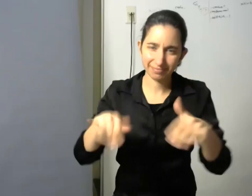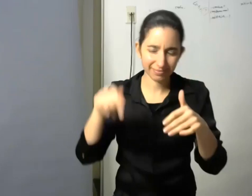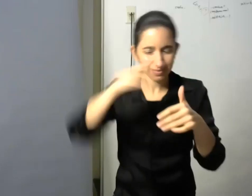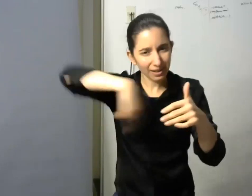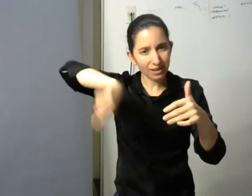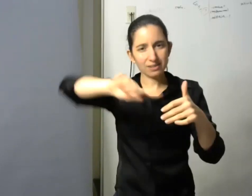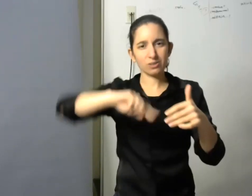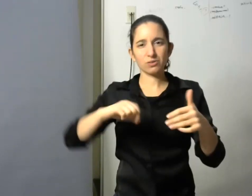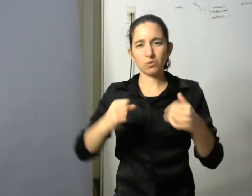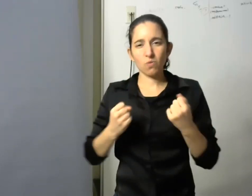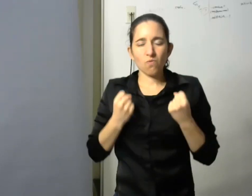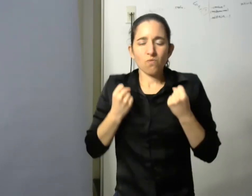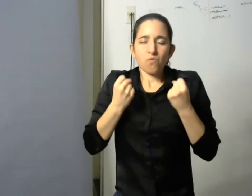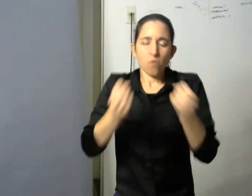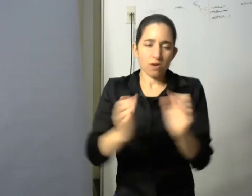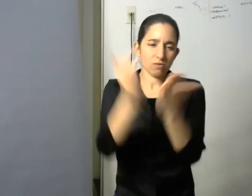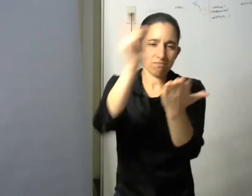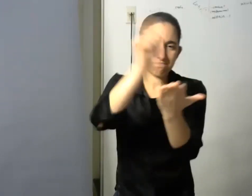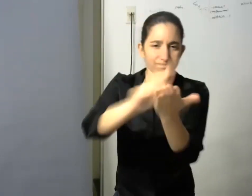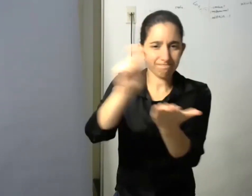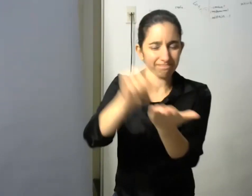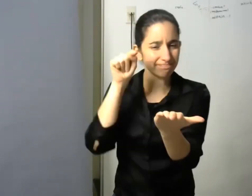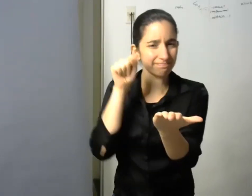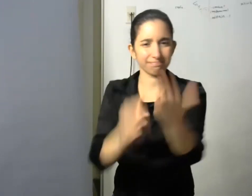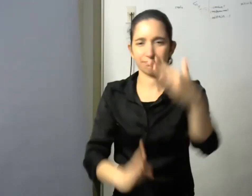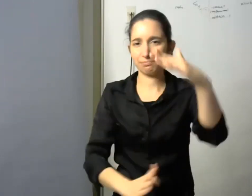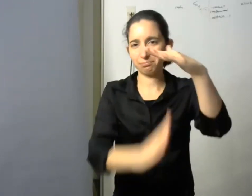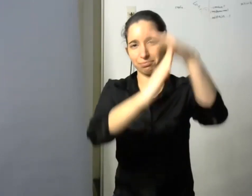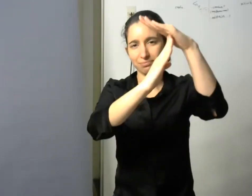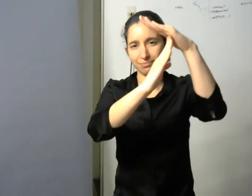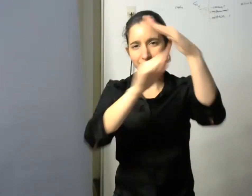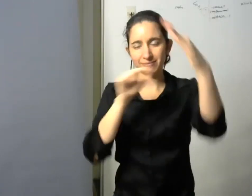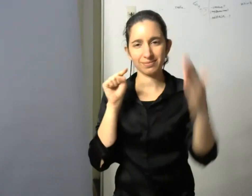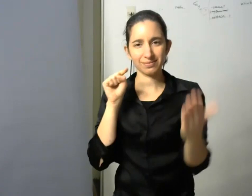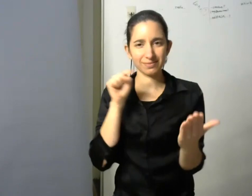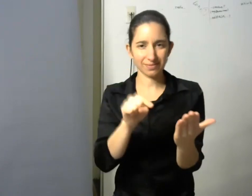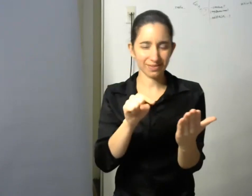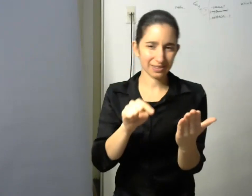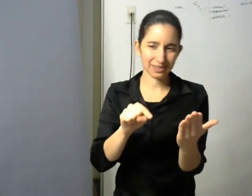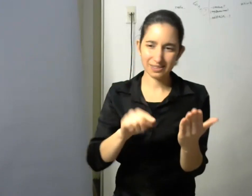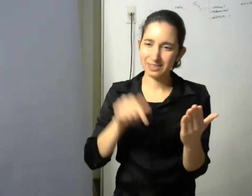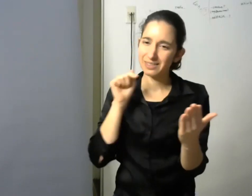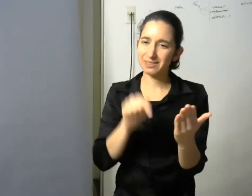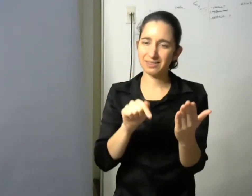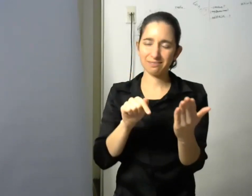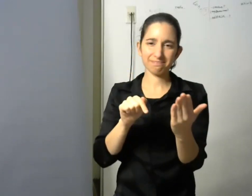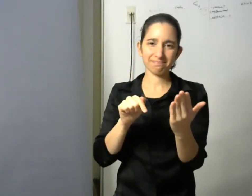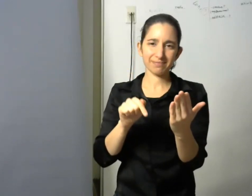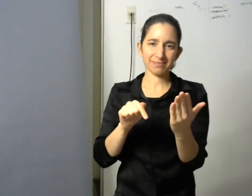a buen puerto un producto que creo que va a ser realmente significativo para muchos de los que están hoy en día